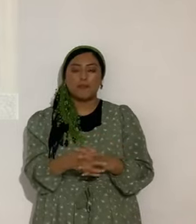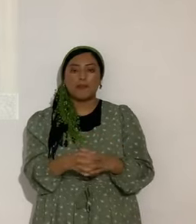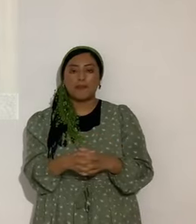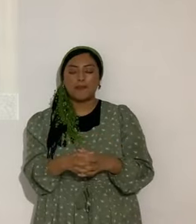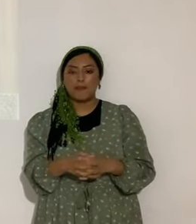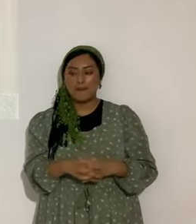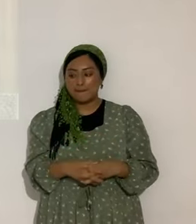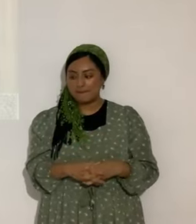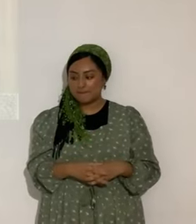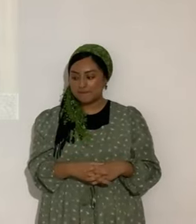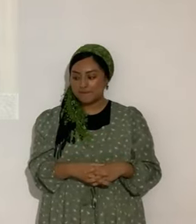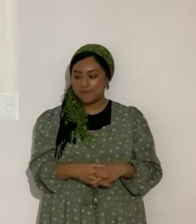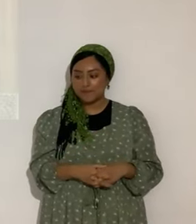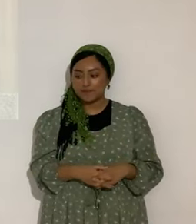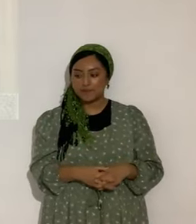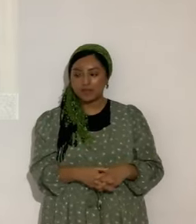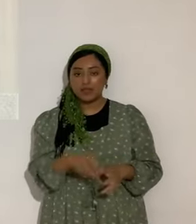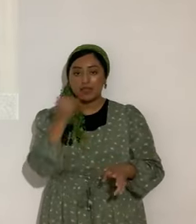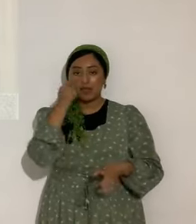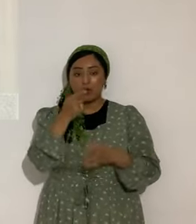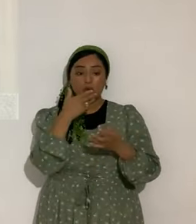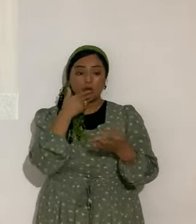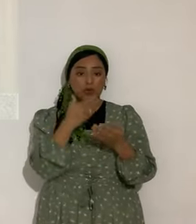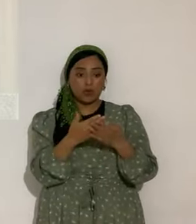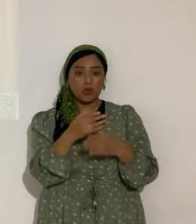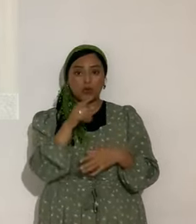Entonces. Si te va bien. Es porque así lo quisiste.